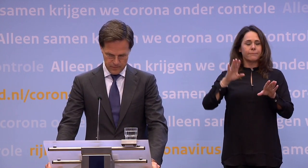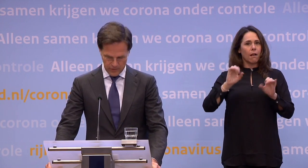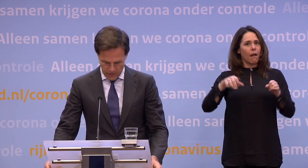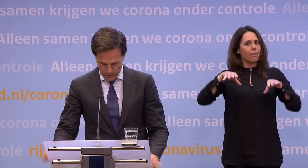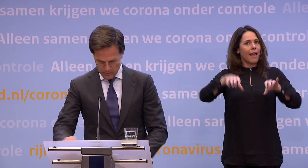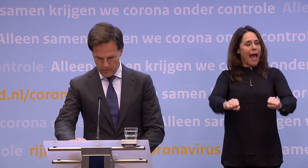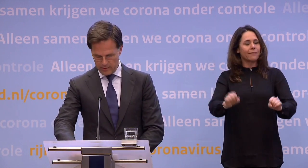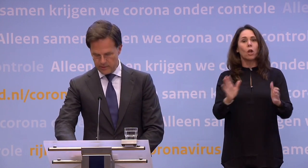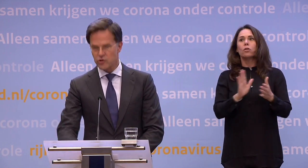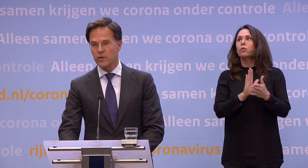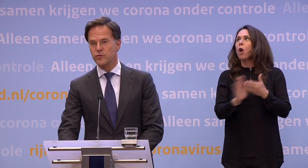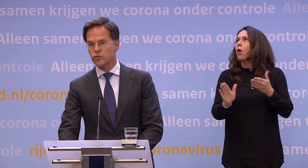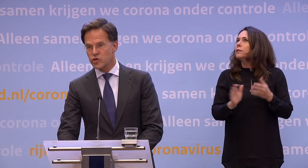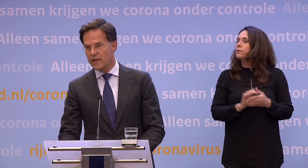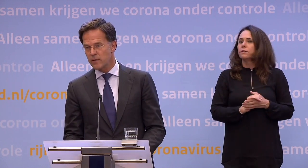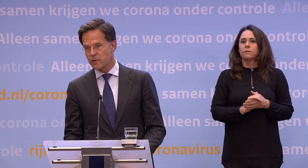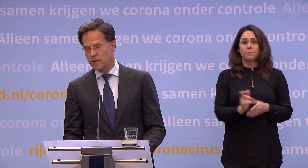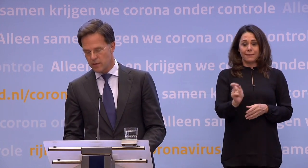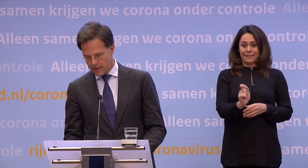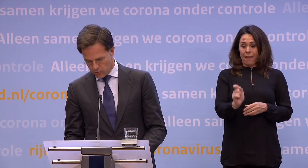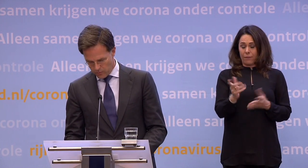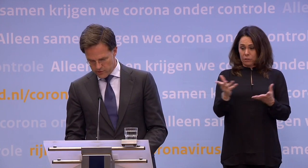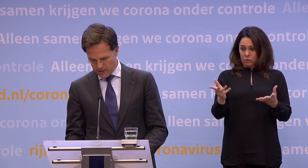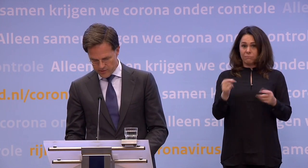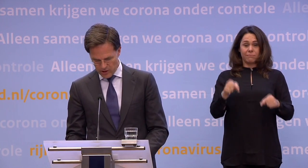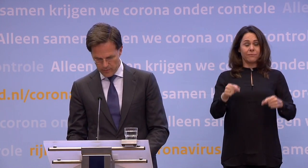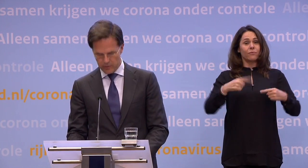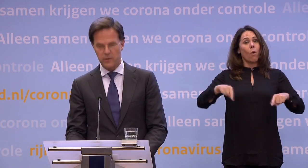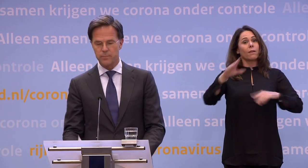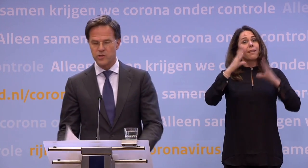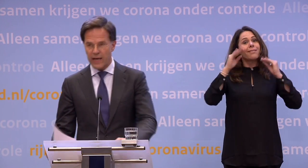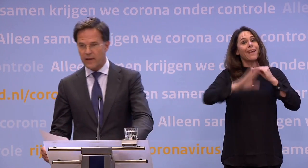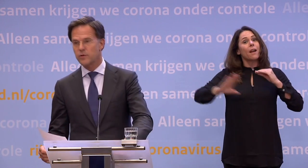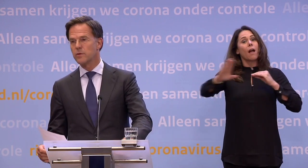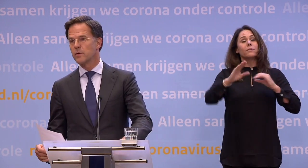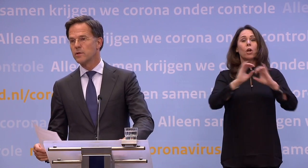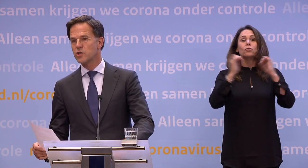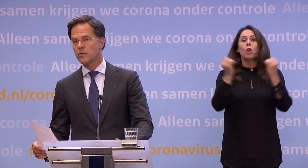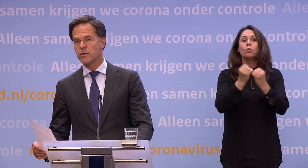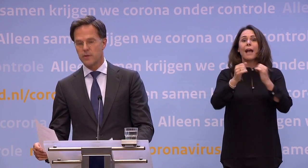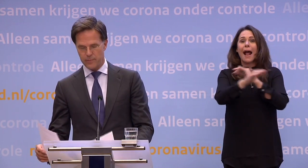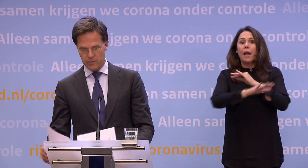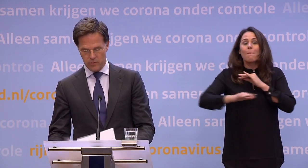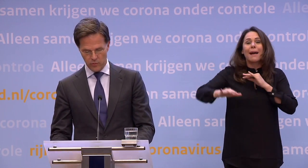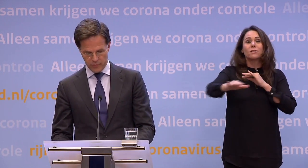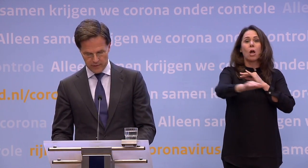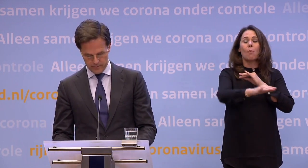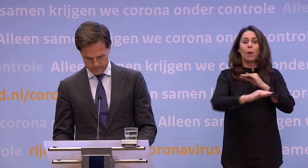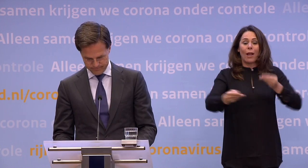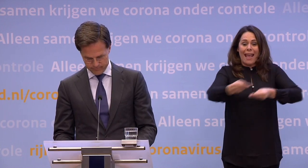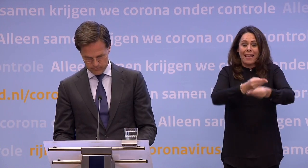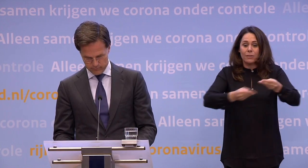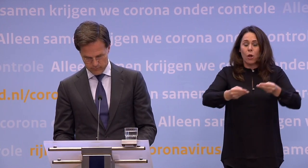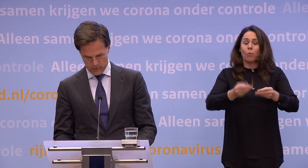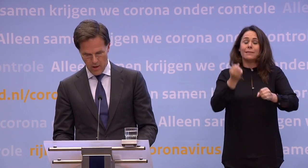Getallen die ons land sociaal, economisch en maatschappelijk pas echt zouden hebben ontwricht.